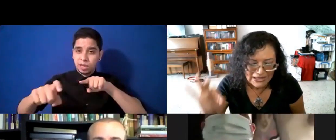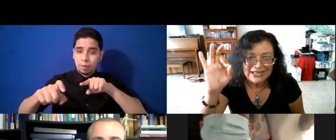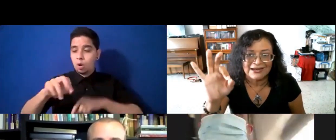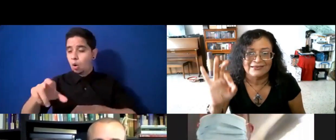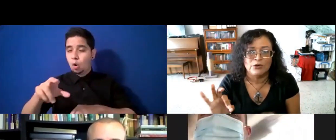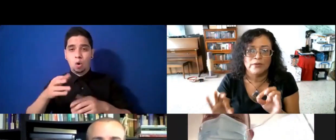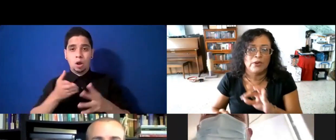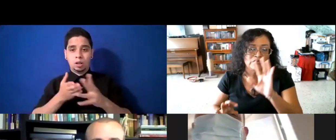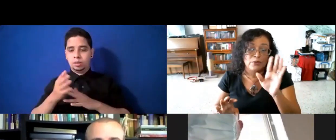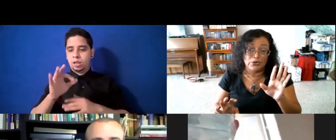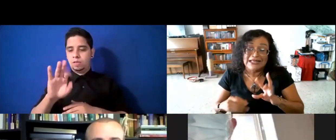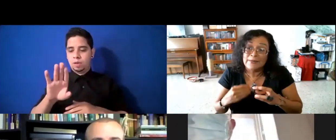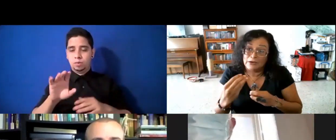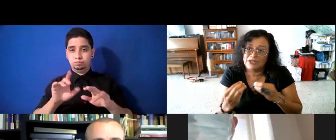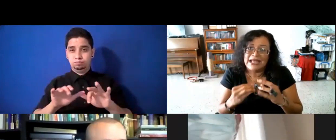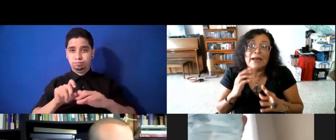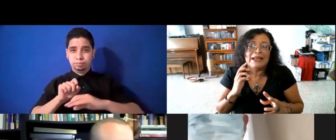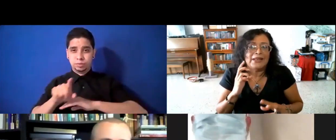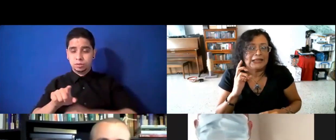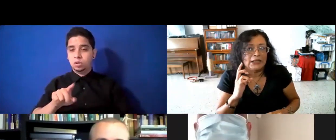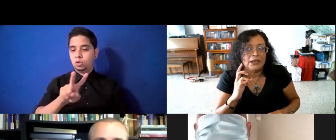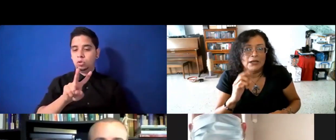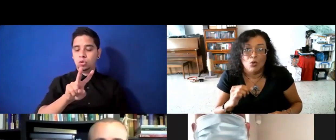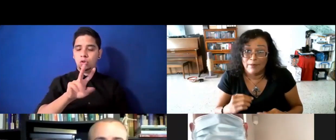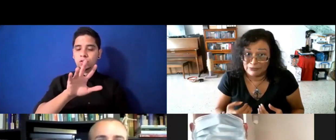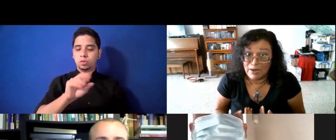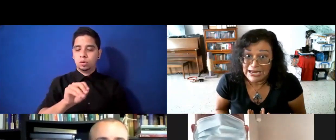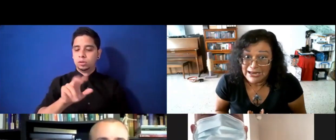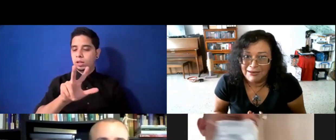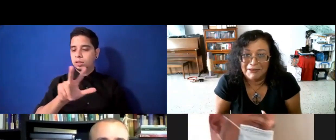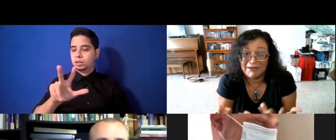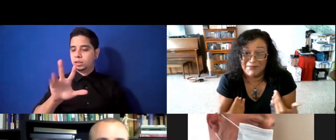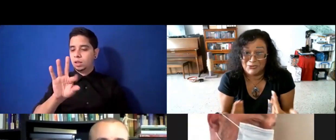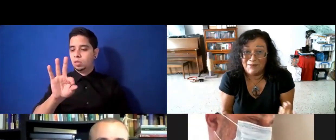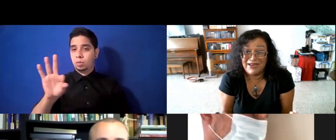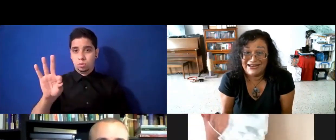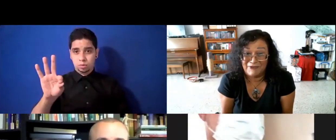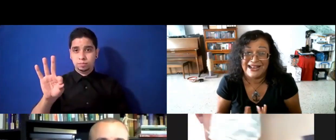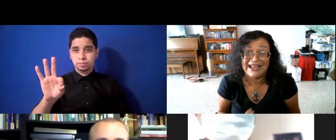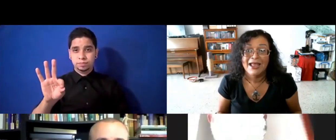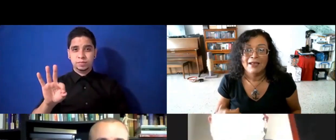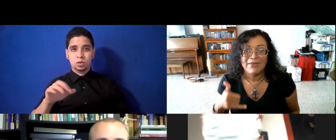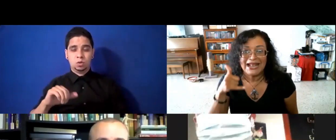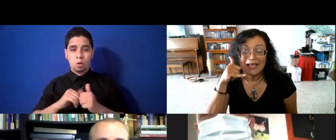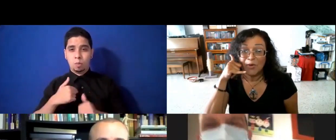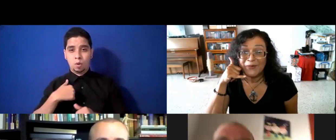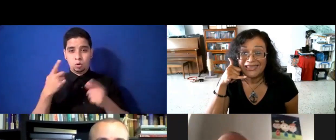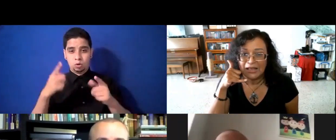-3399, eso es importante, para que usted diga, mira, espérate, como me pasó a mí, me pasó a mí, ¿verdad, Frank? Mira, voy para allá,